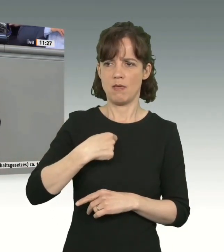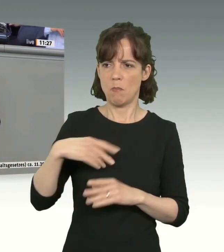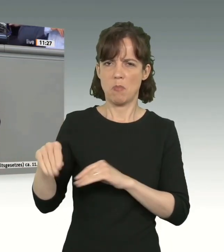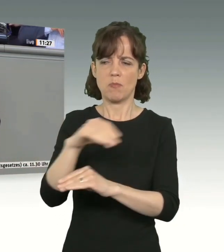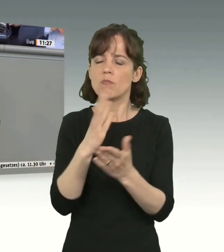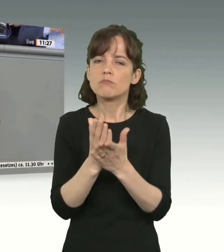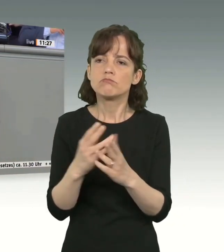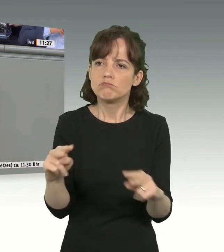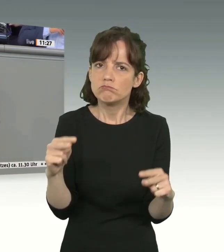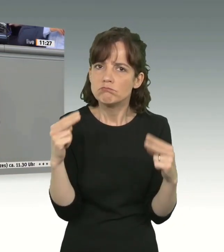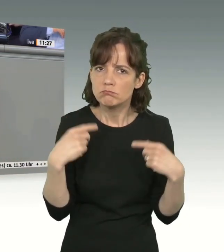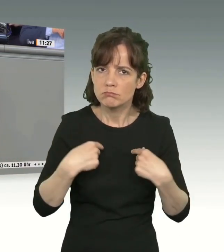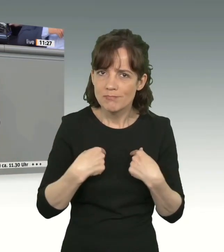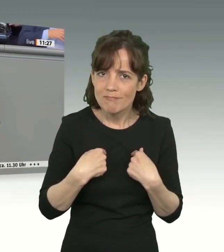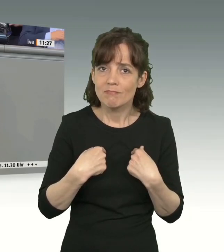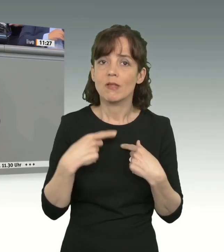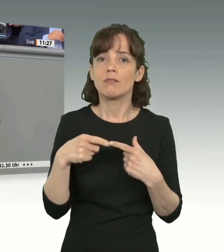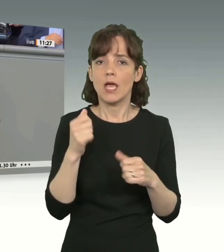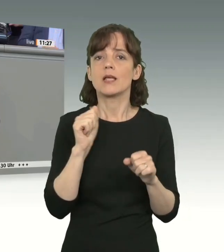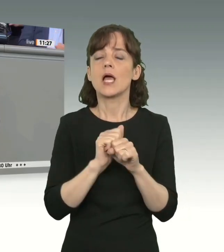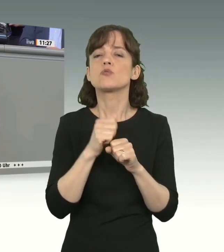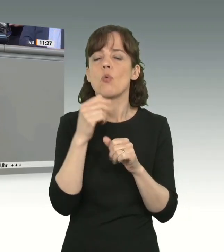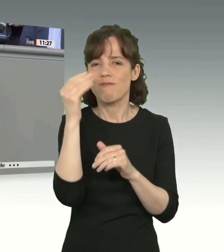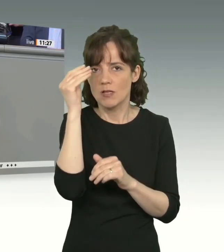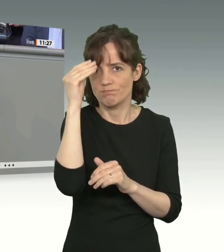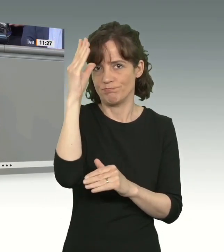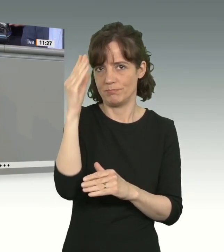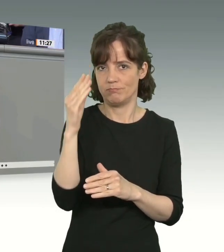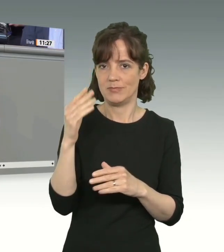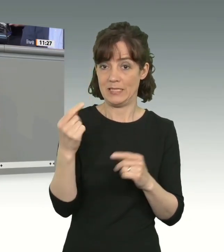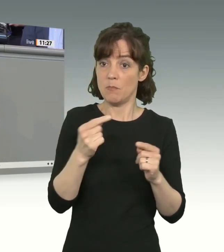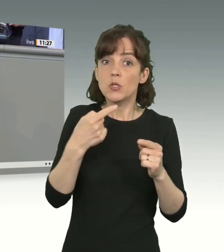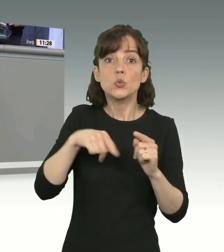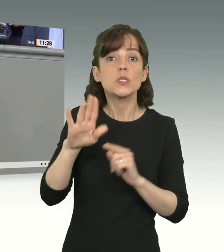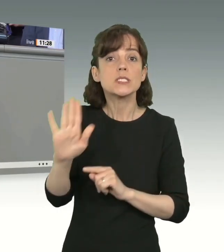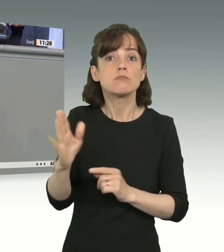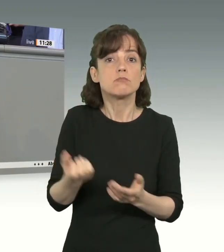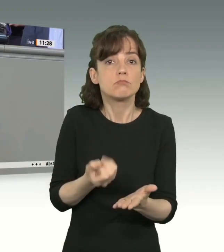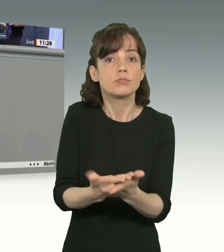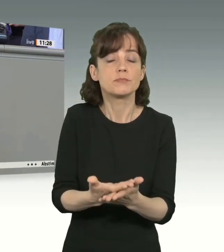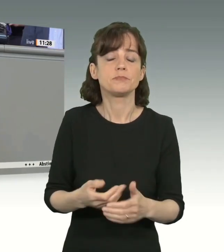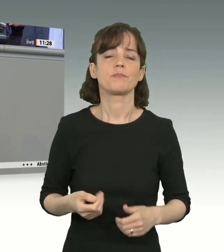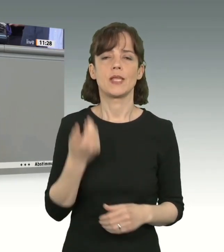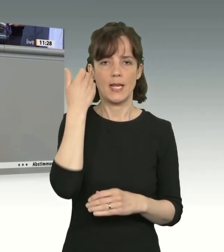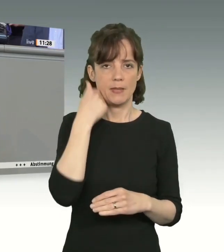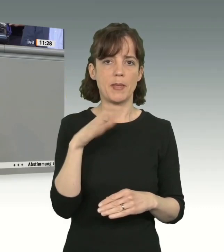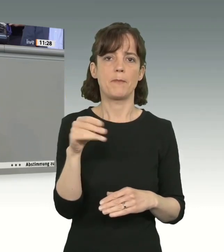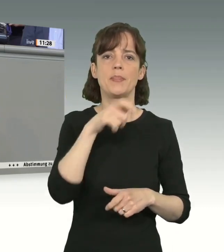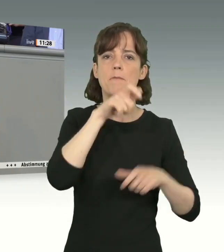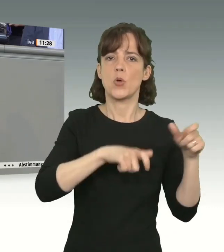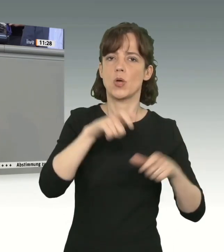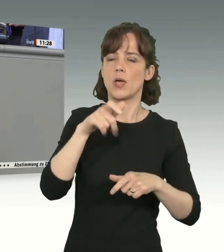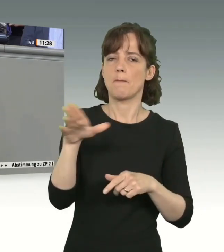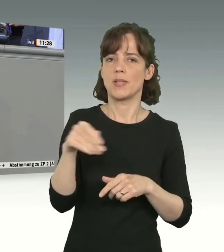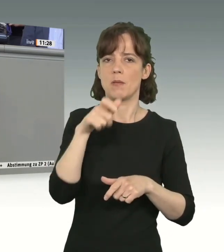Hören Sie ein bisschen zu, dann können Sie noch etwas mitnehmen aus dieser Debatte, die Sie ja angezettelt haben. Liebe Mitbürgerinnen und Mitbürger, die